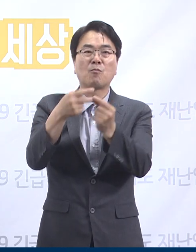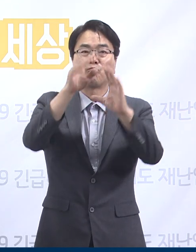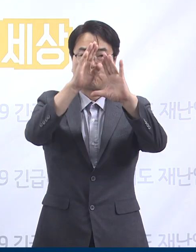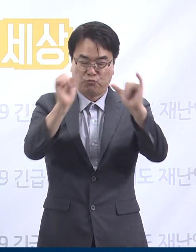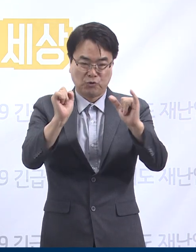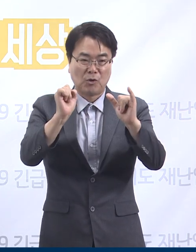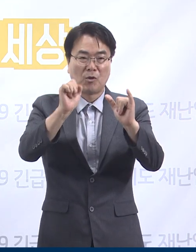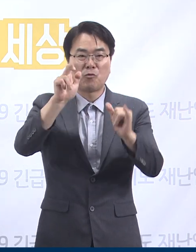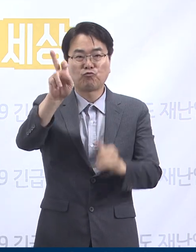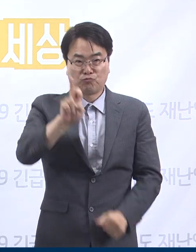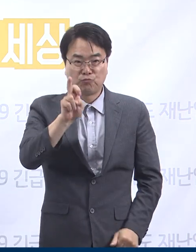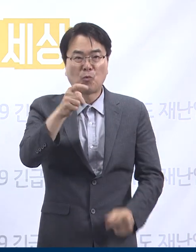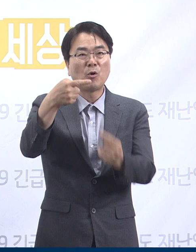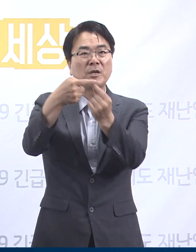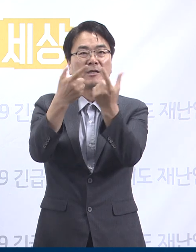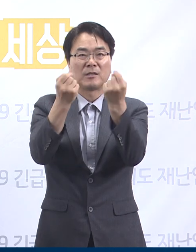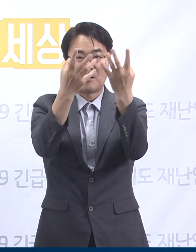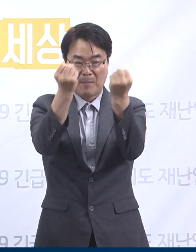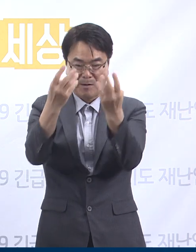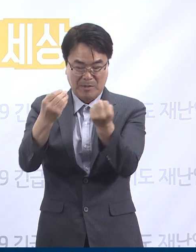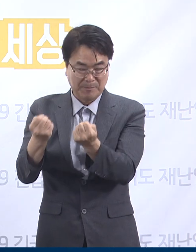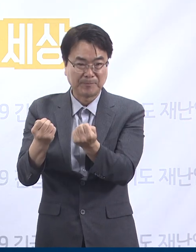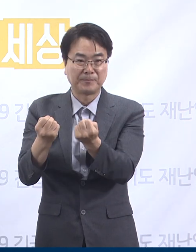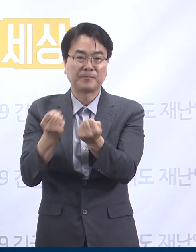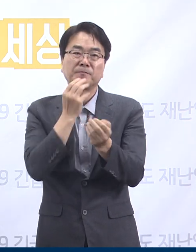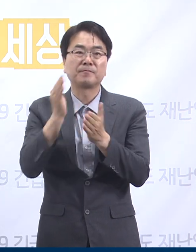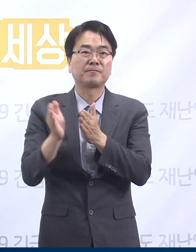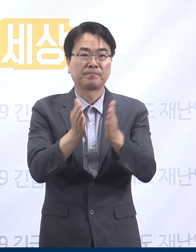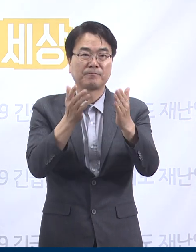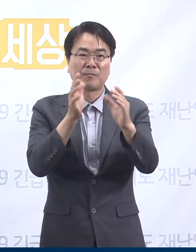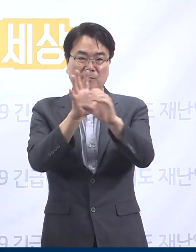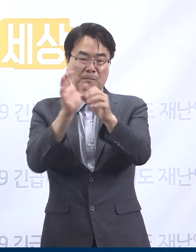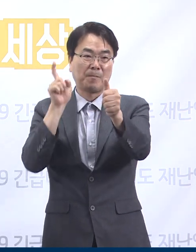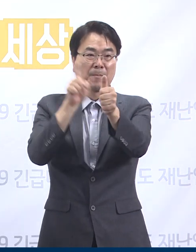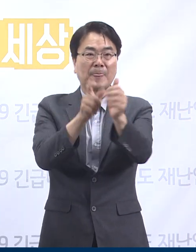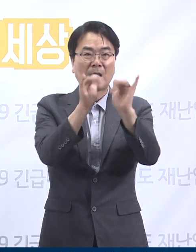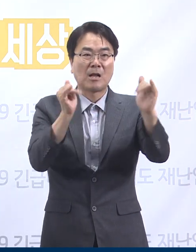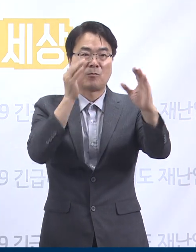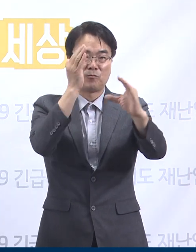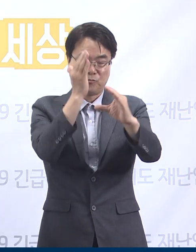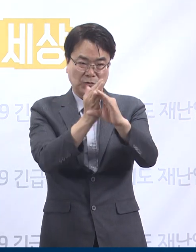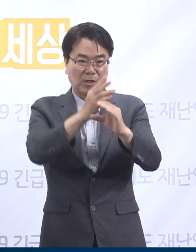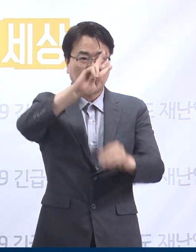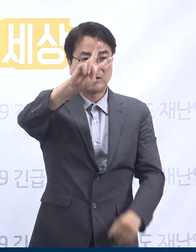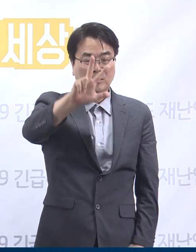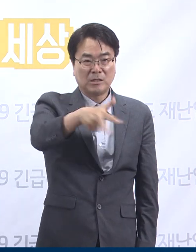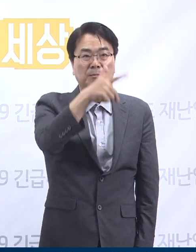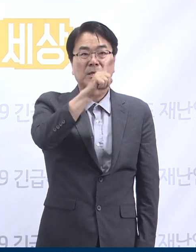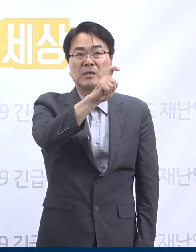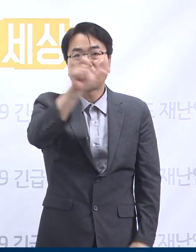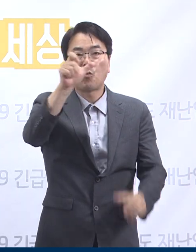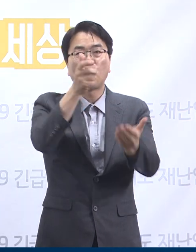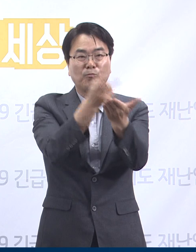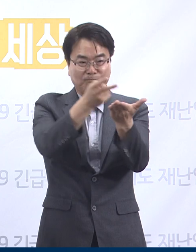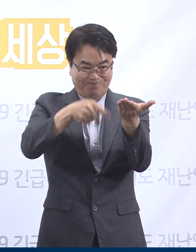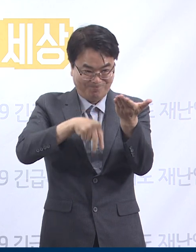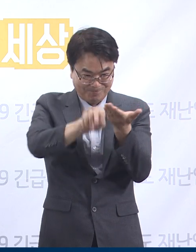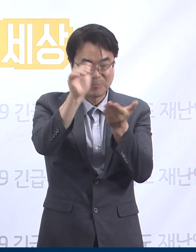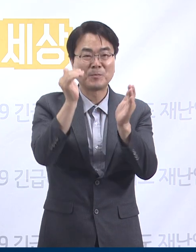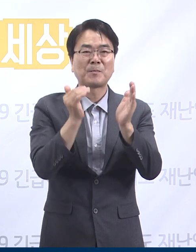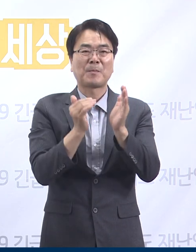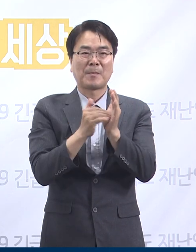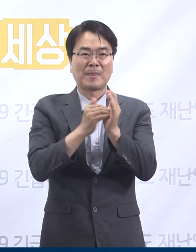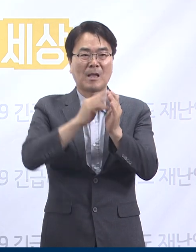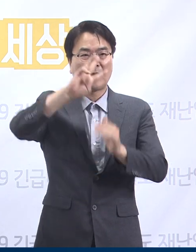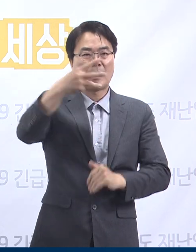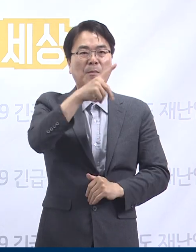16.5명 순입니다. 경기도 확진자 중 715명은 태어나였고 현재 307명이 병원